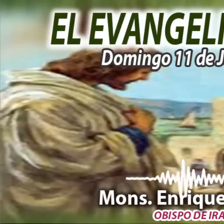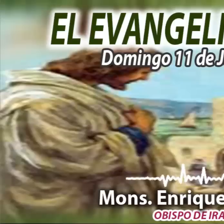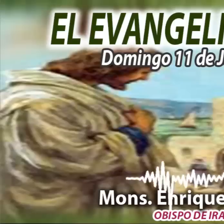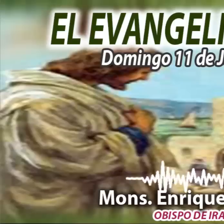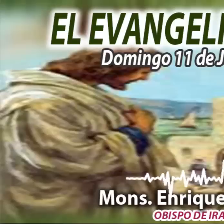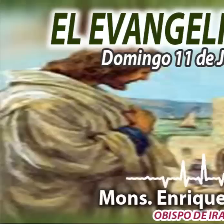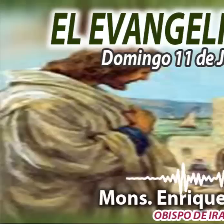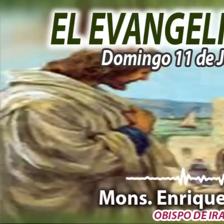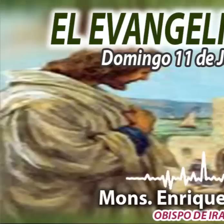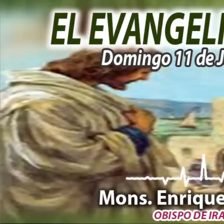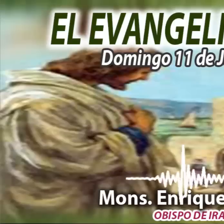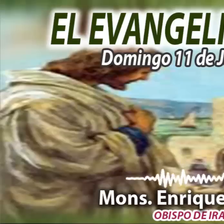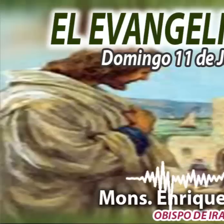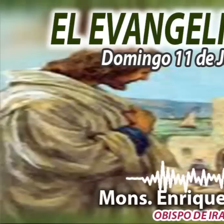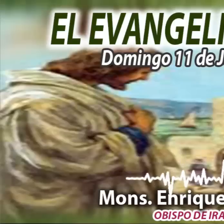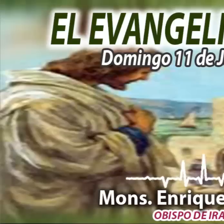Esperanza.